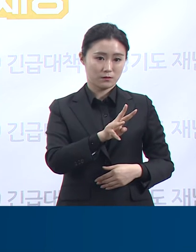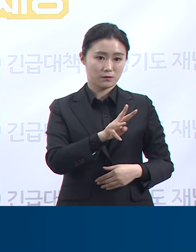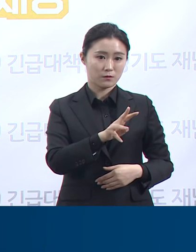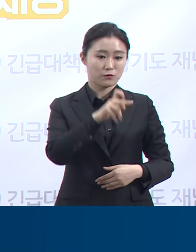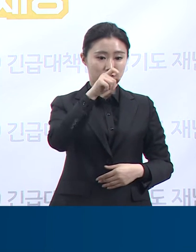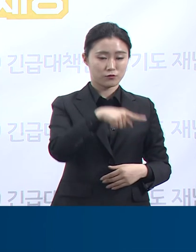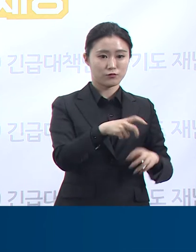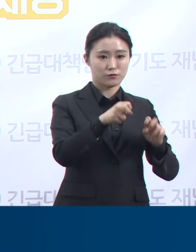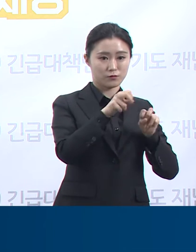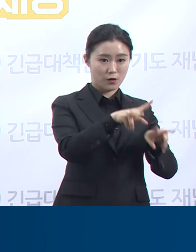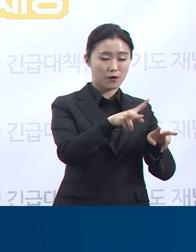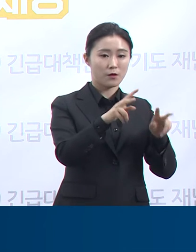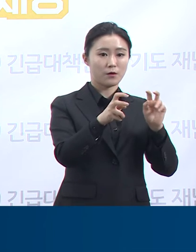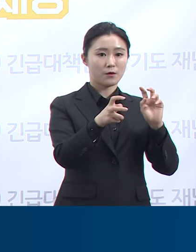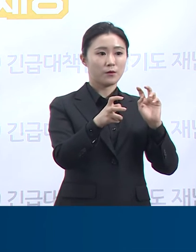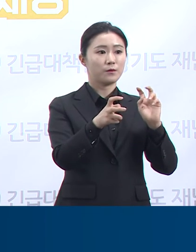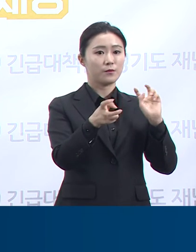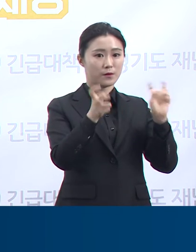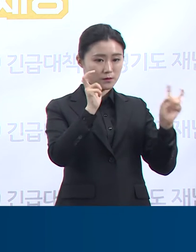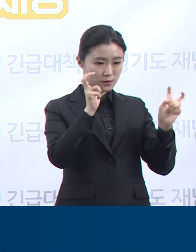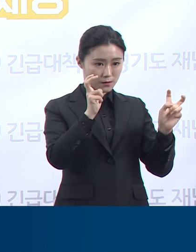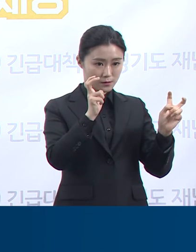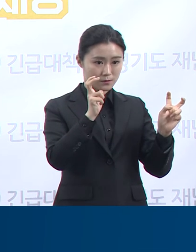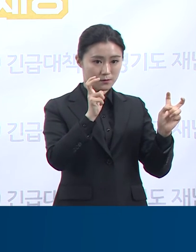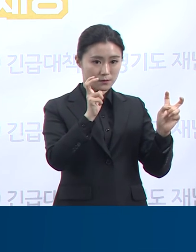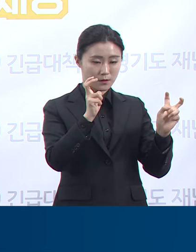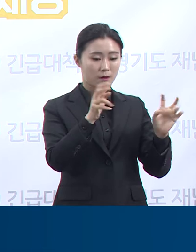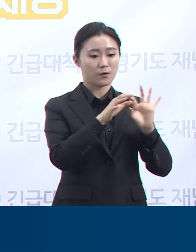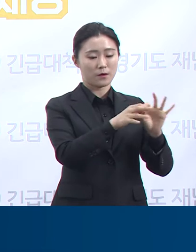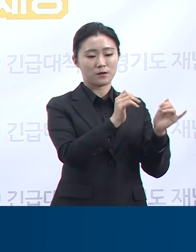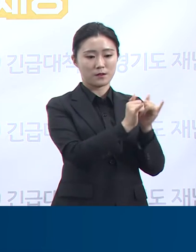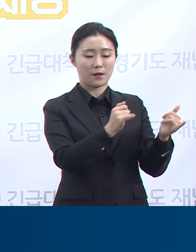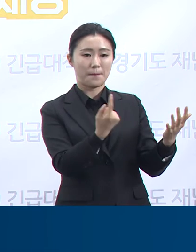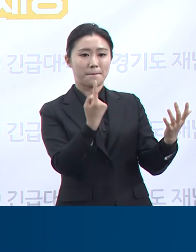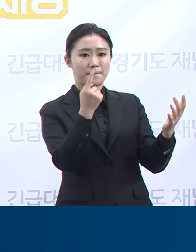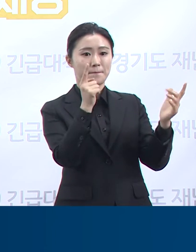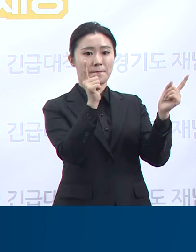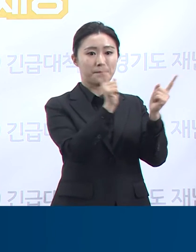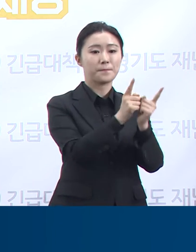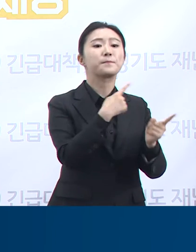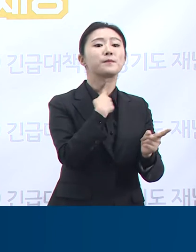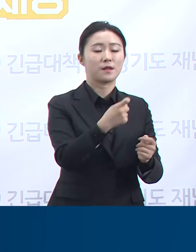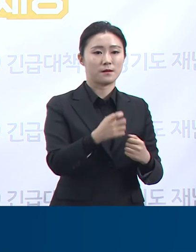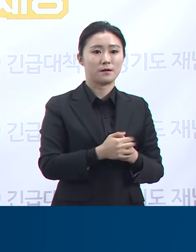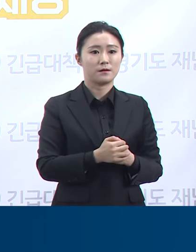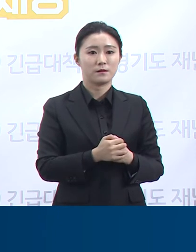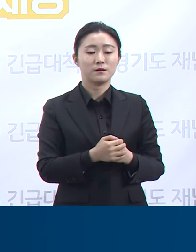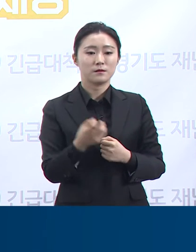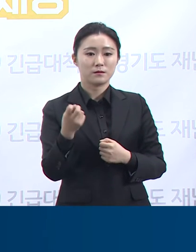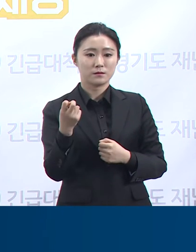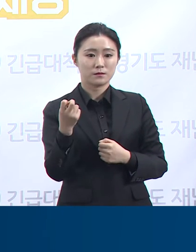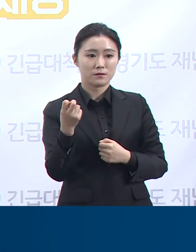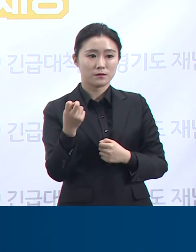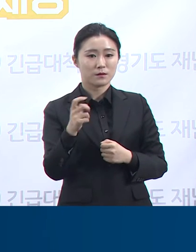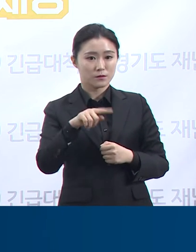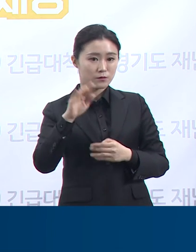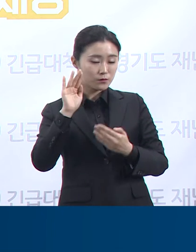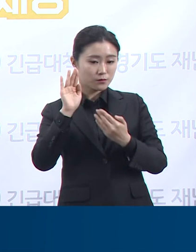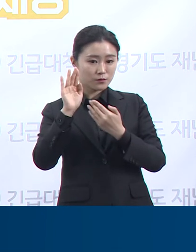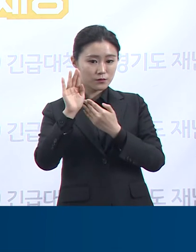접촉한 뒤 지난 5월 29일에 확진을 받았던 수원 거주 모녀가 다니는 교회로 밝혀졌습니다.